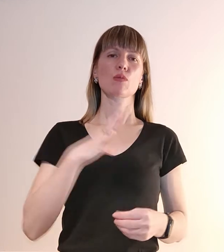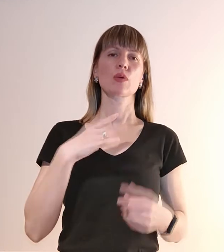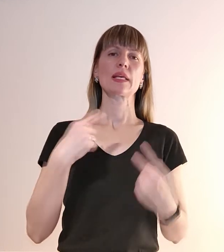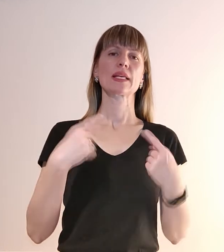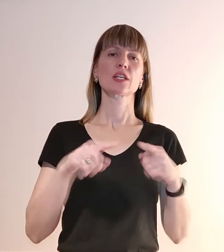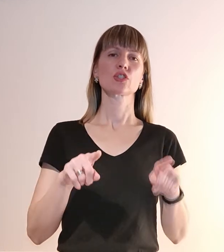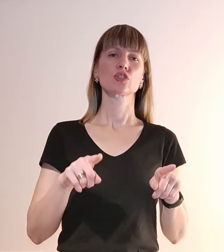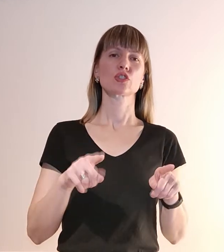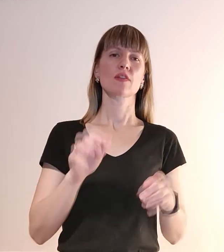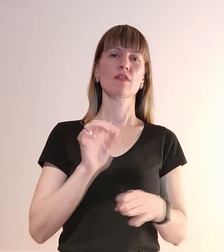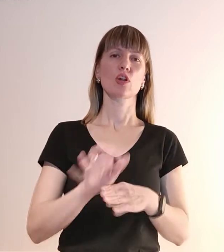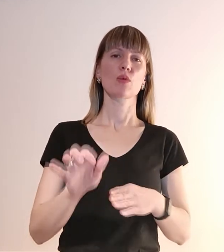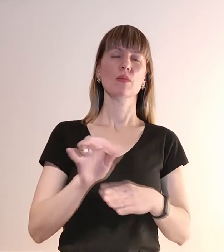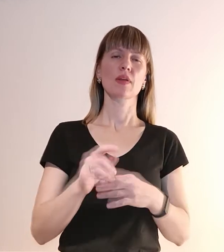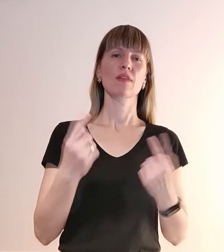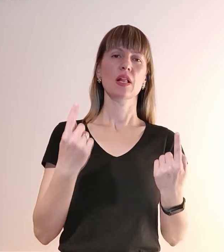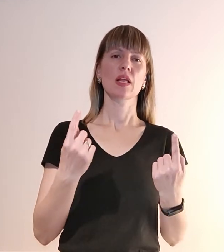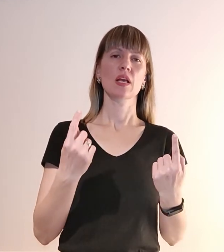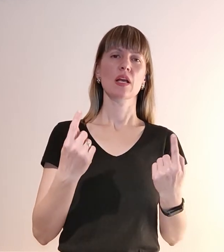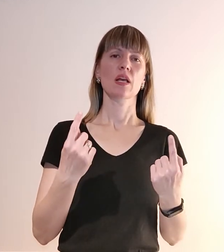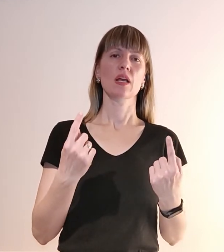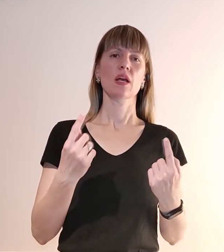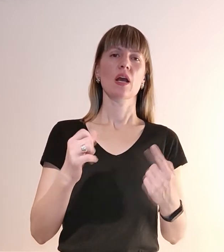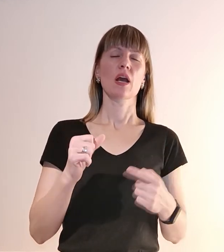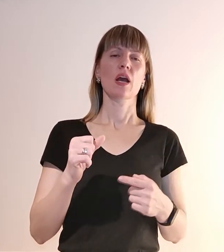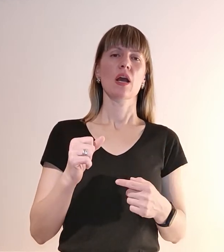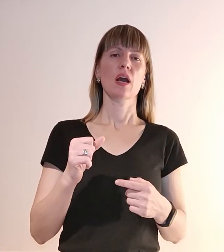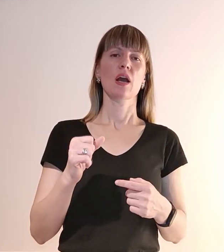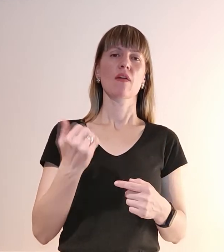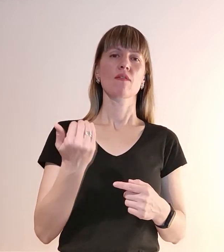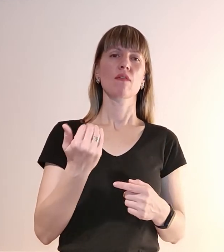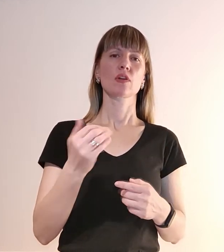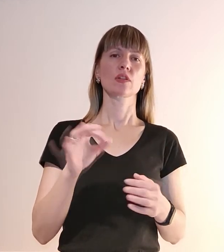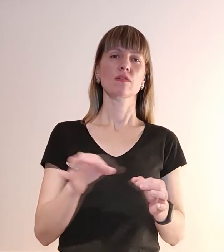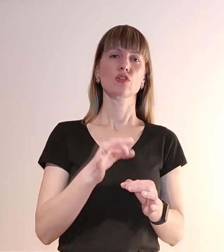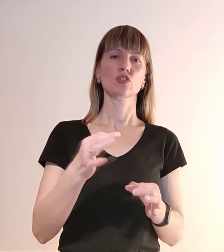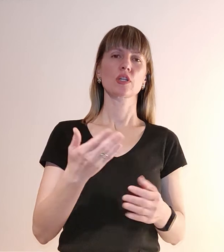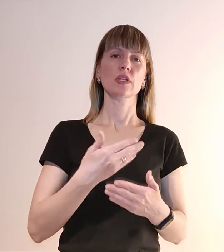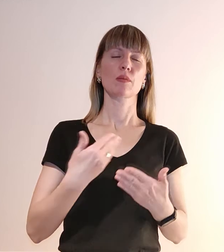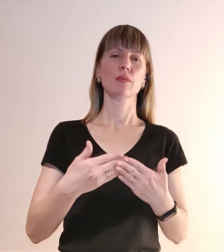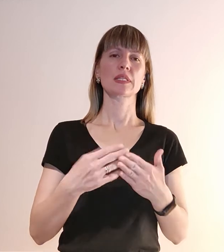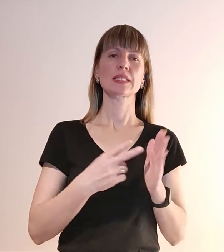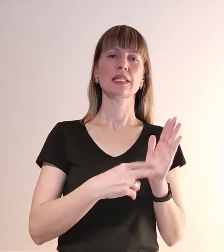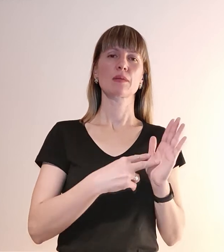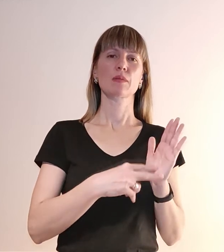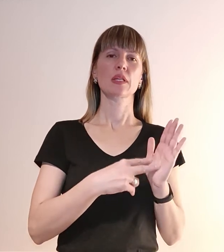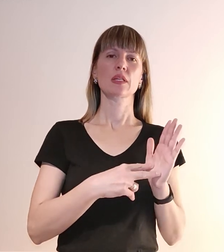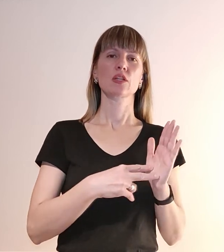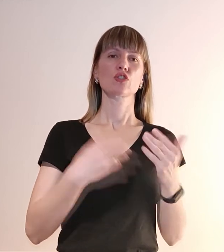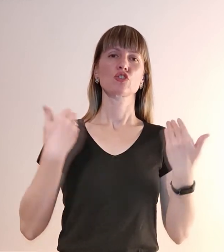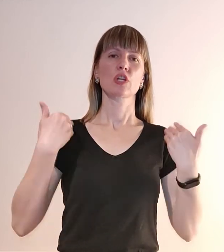виробництво велике. Вони відчили нам близько 70 жилетів, але